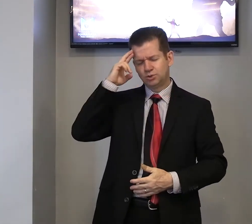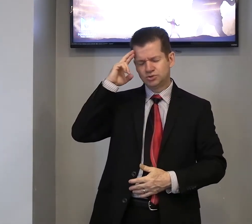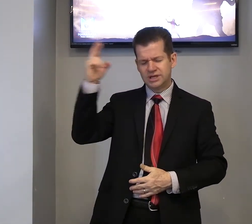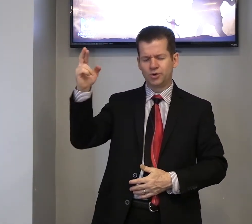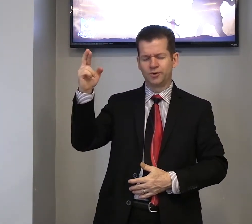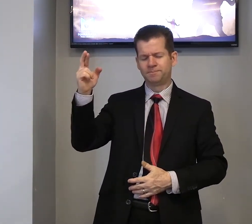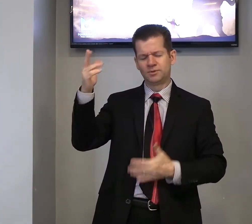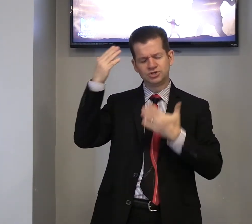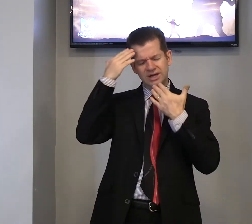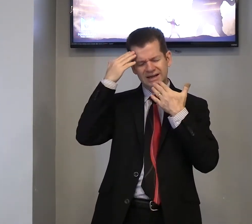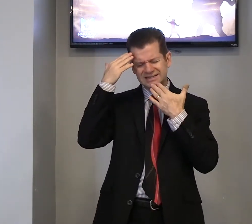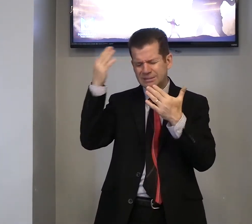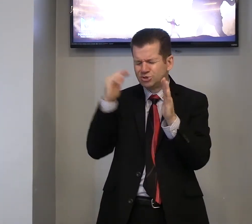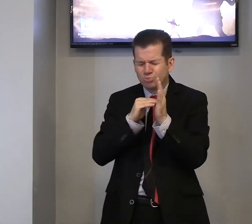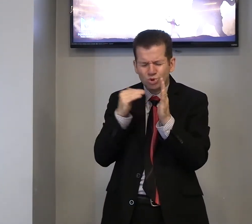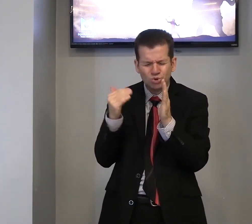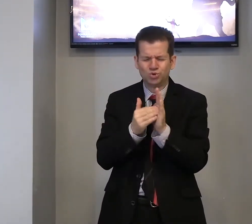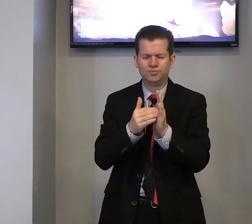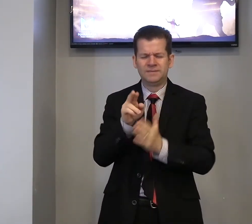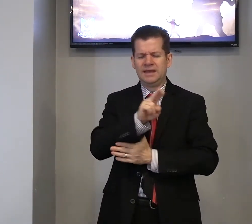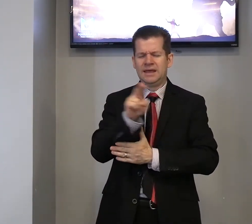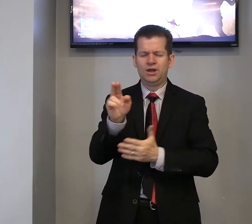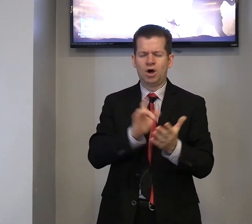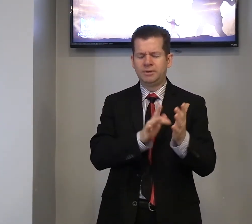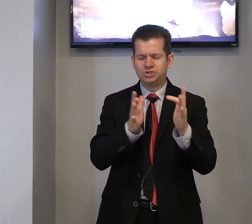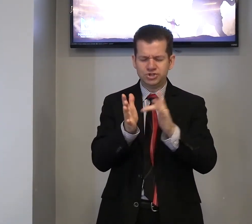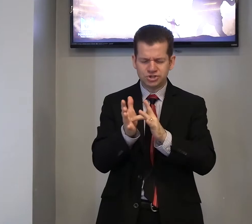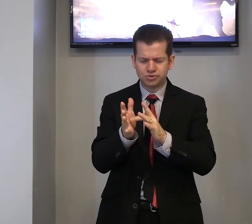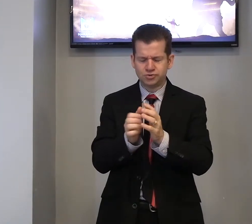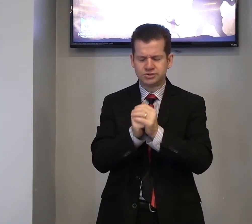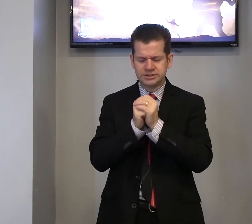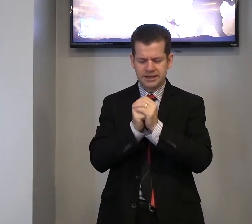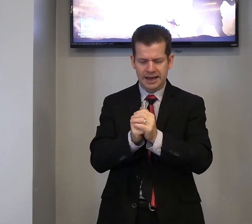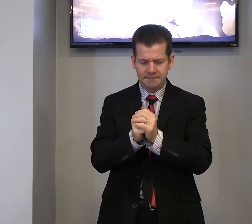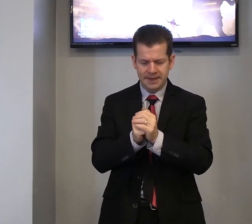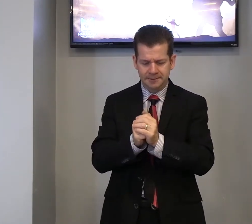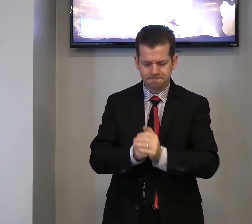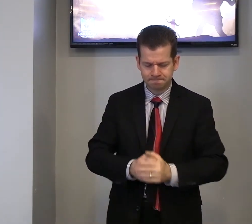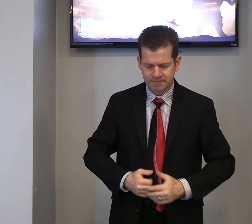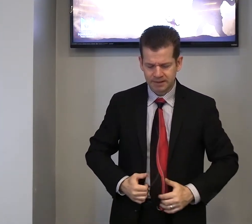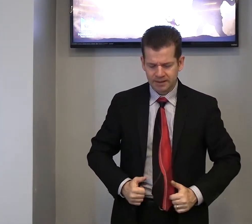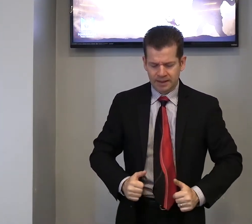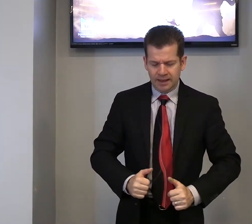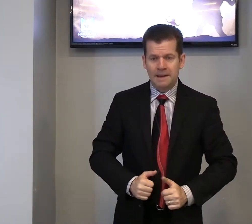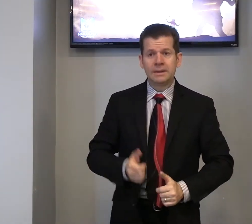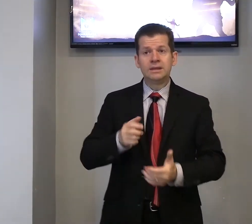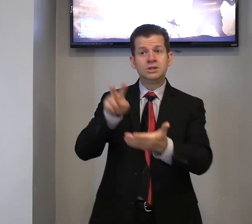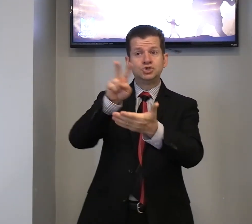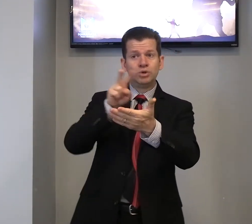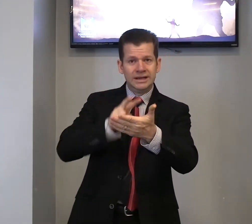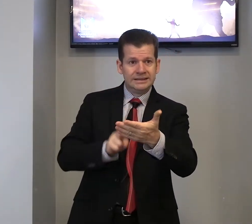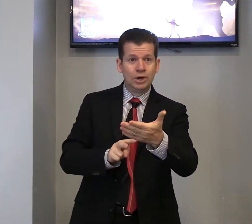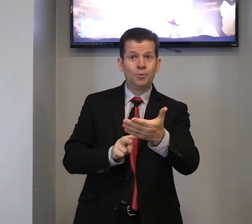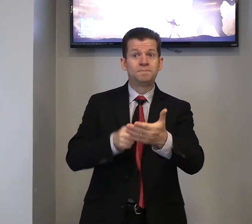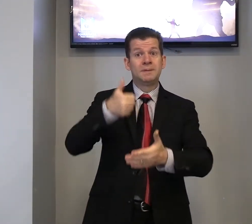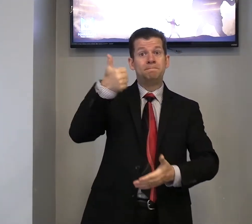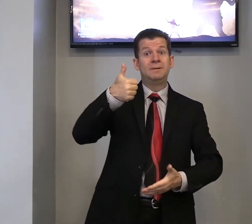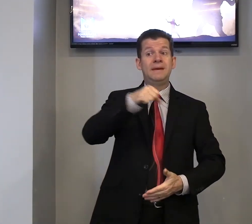do Senhor. Nós te agradecemos por tudo, em nome de Jesus. Amém. Amém. Deixa eu ler, então, 1